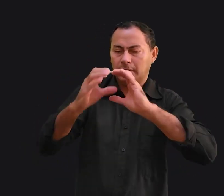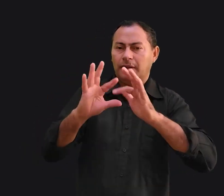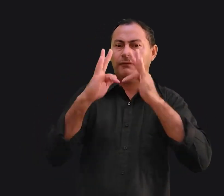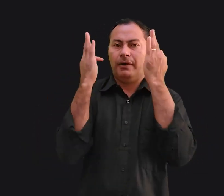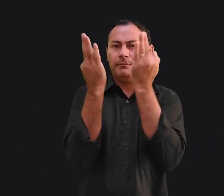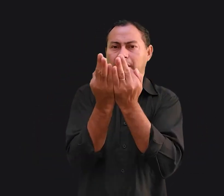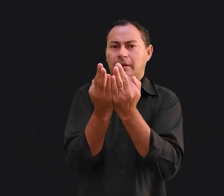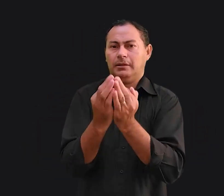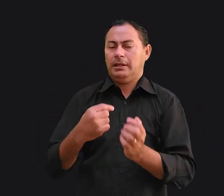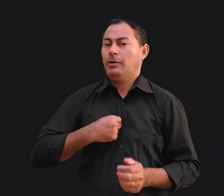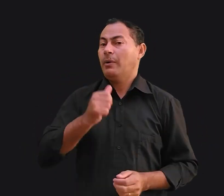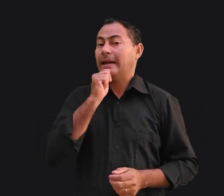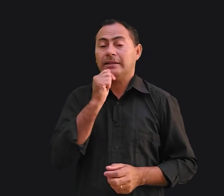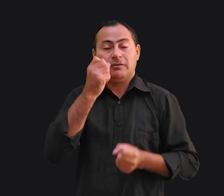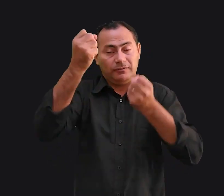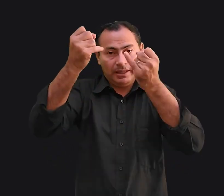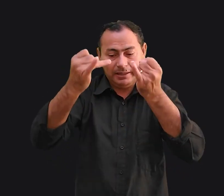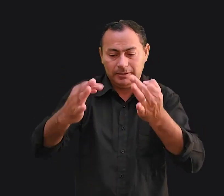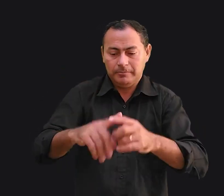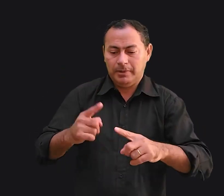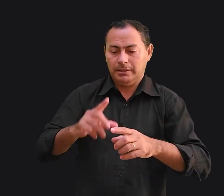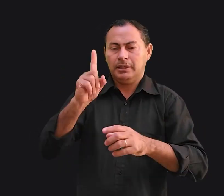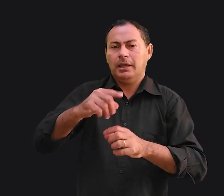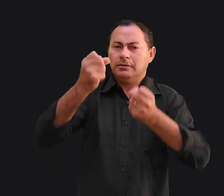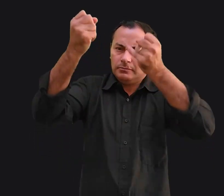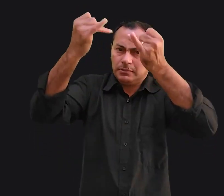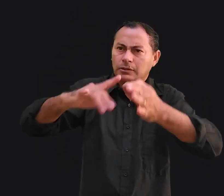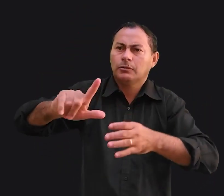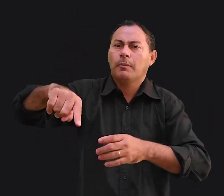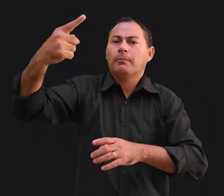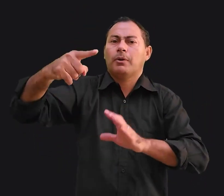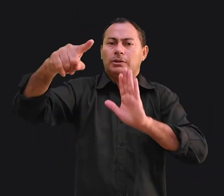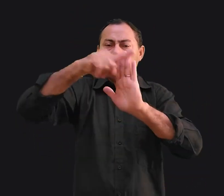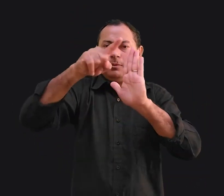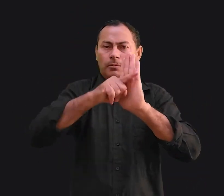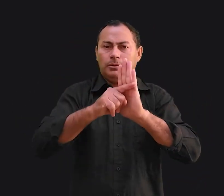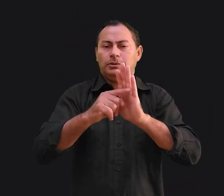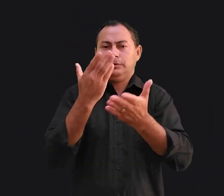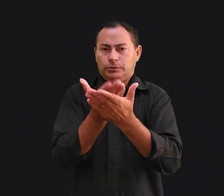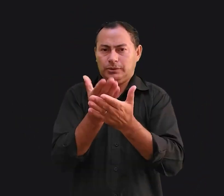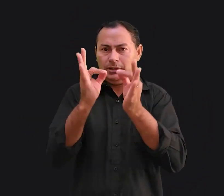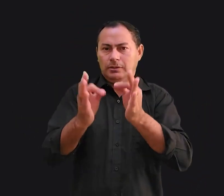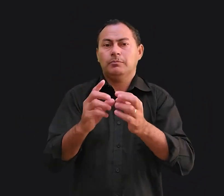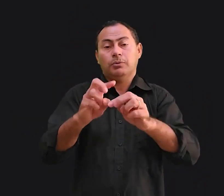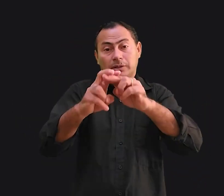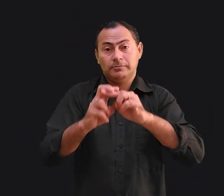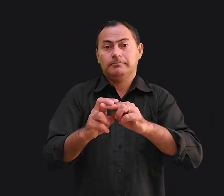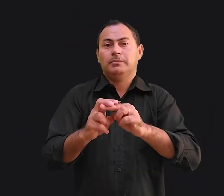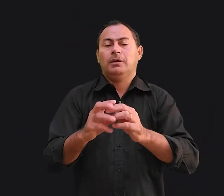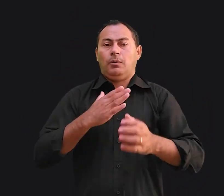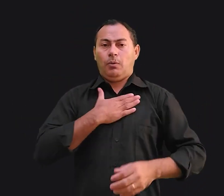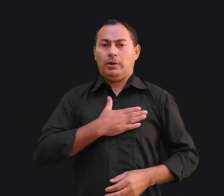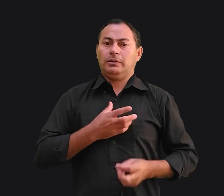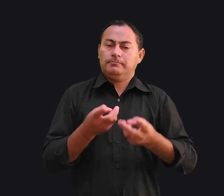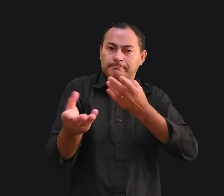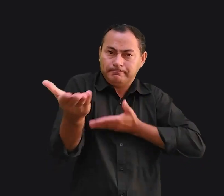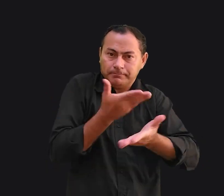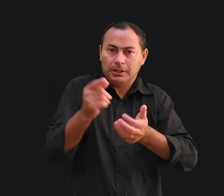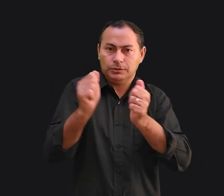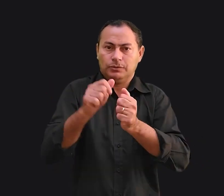e família que eu ainda não mencionei, mas que serão abordados no nosso próximo estudo. Portanto, gostaria de compartilhar com você.